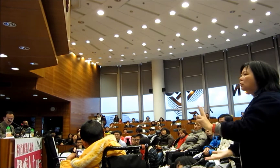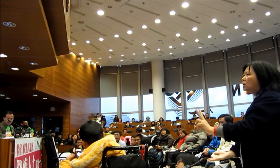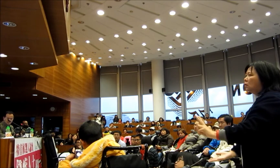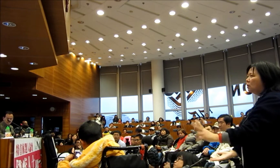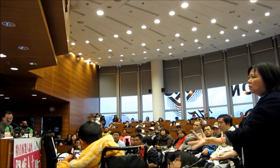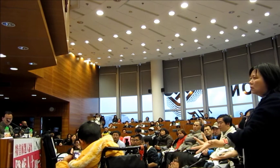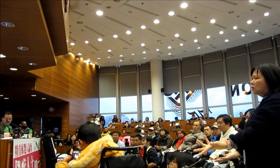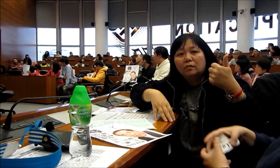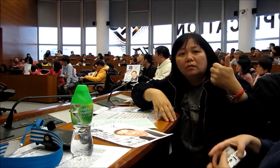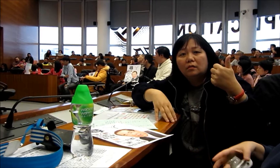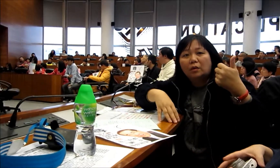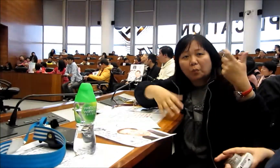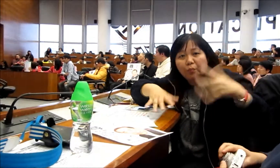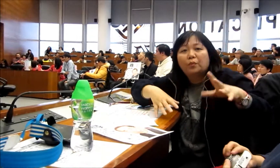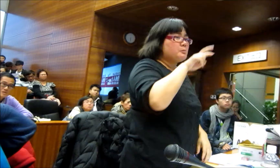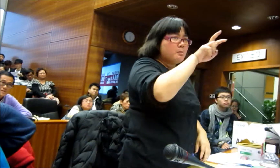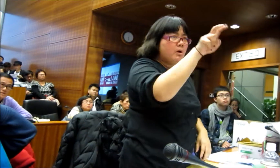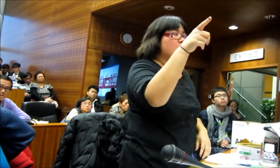既然都很難的